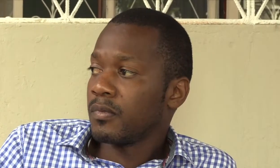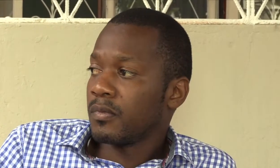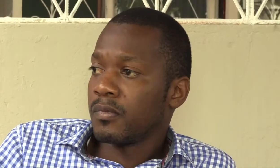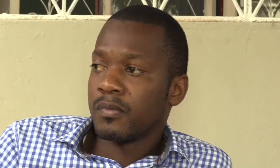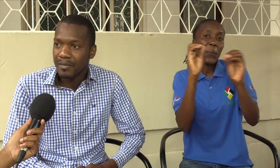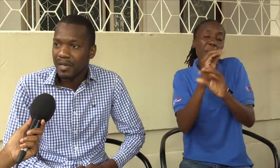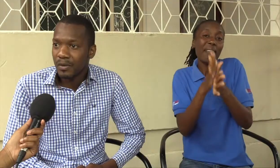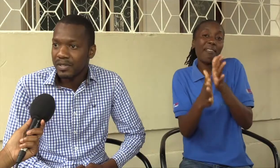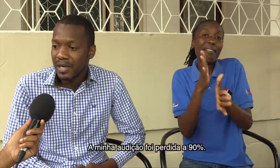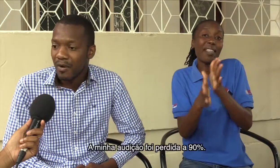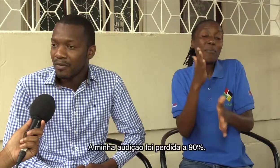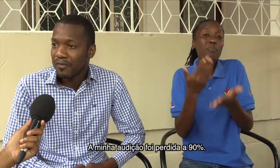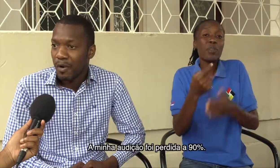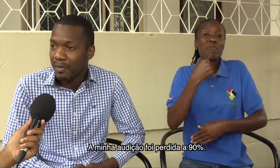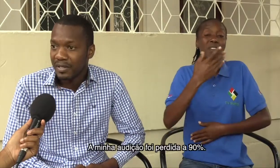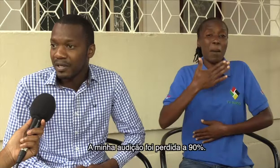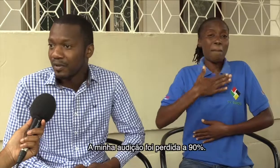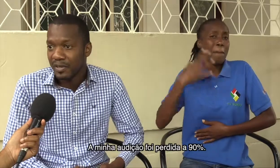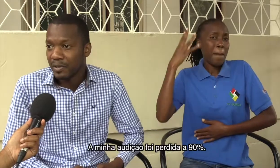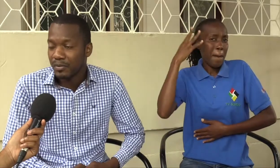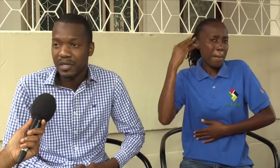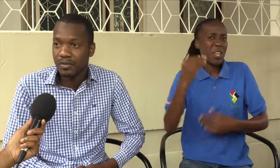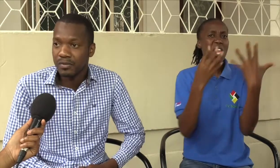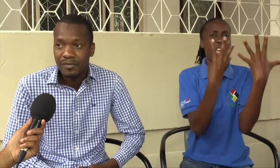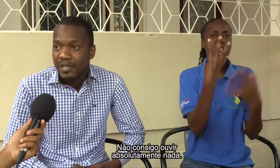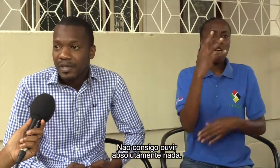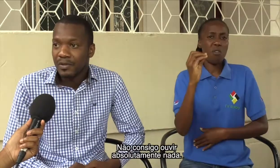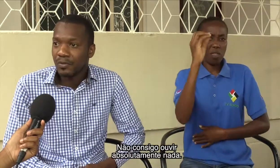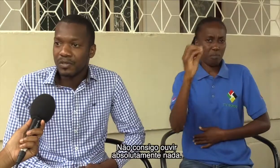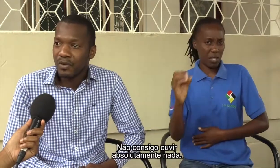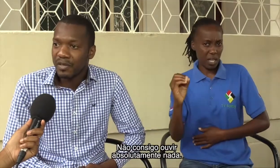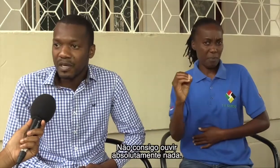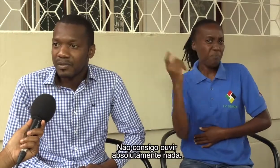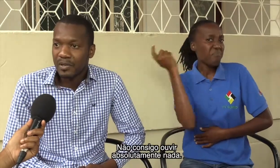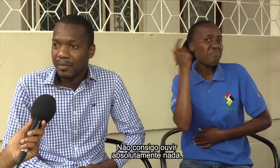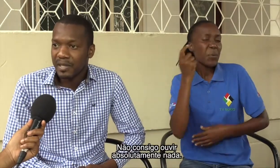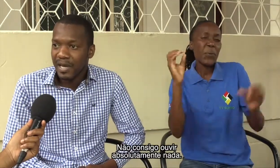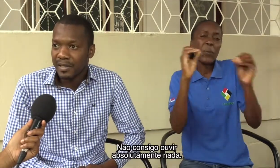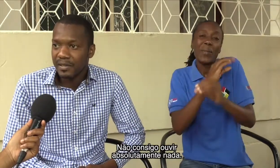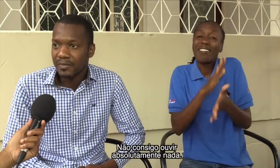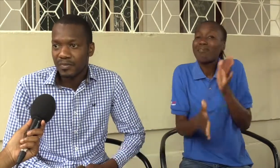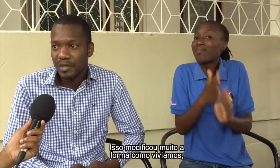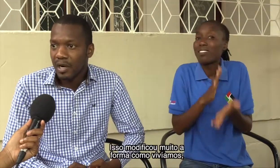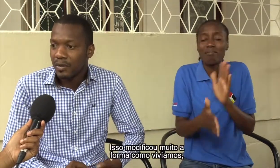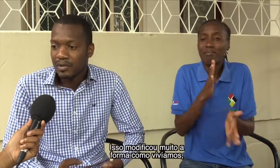A minha audição foi perdida 90%. Não consigo ouvir absolutamente nada. Então, isso